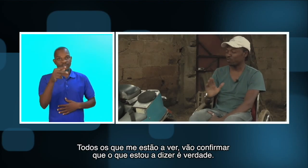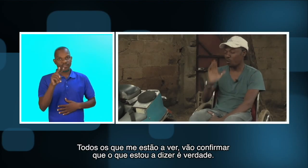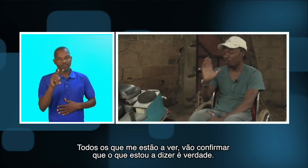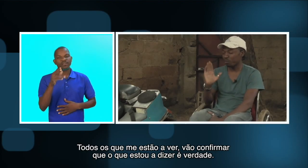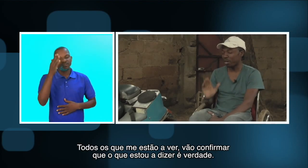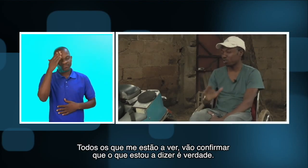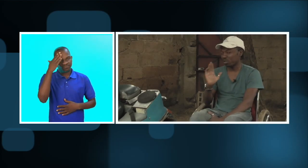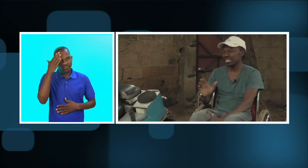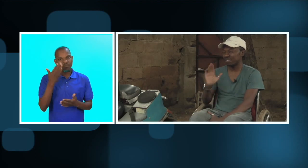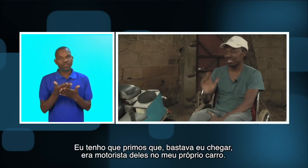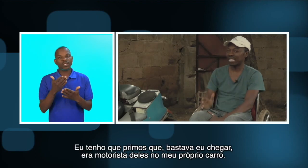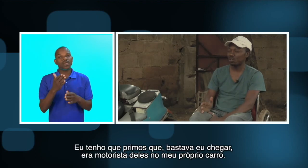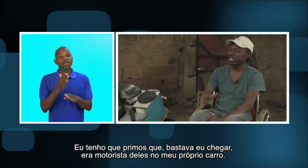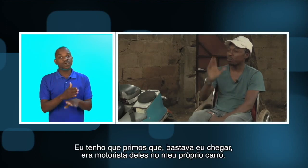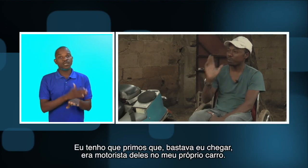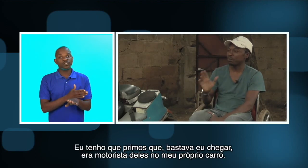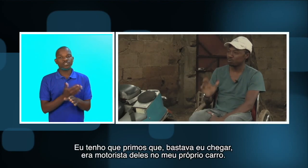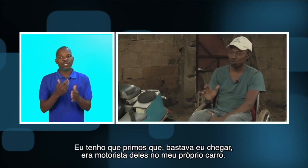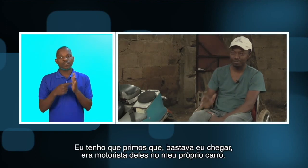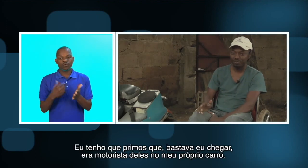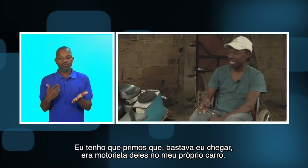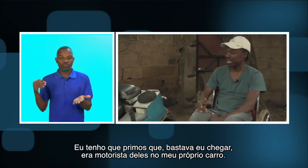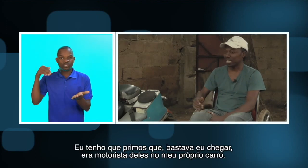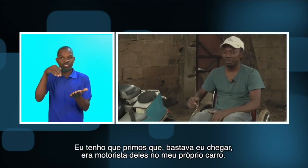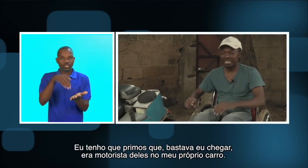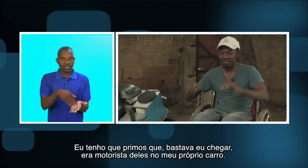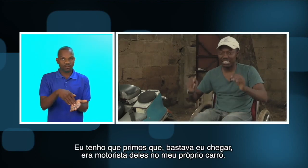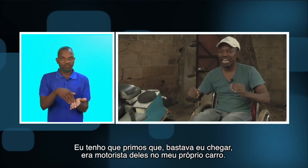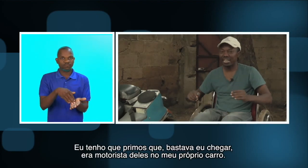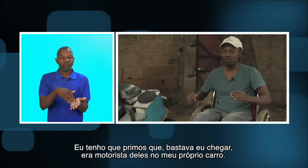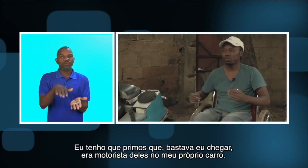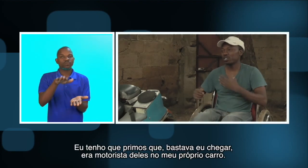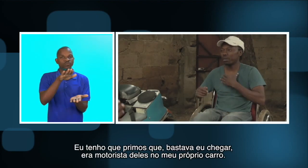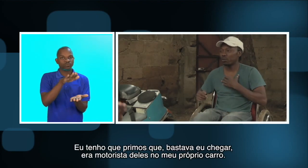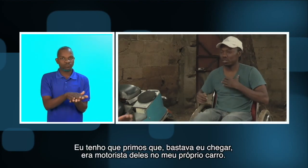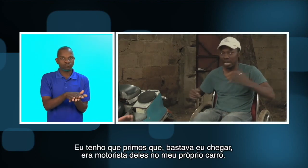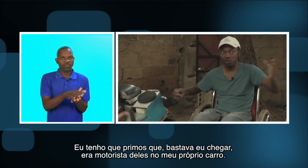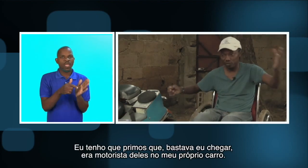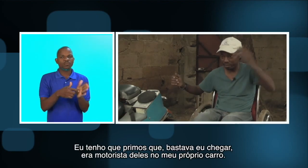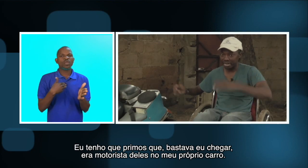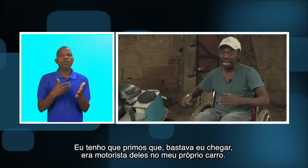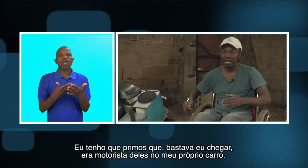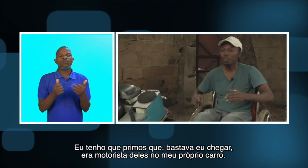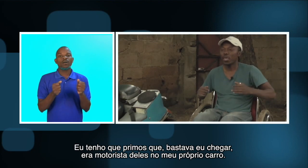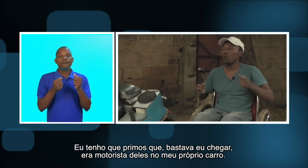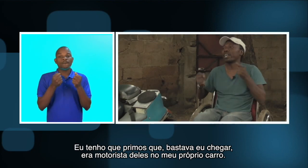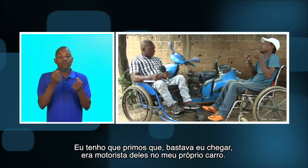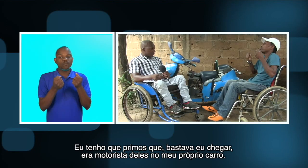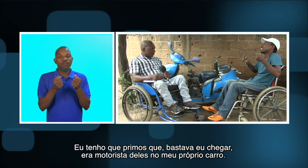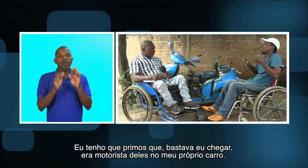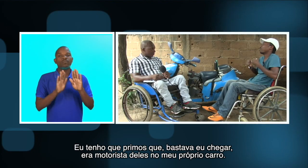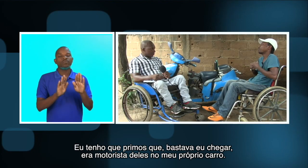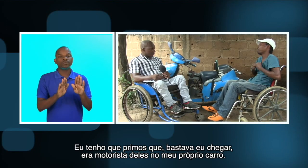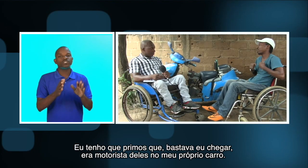momento vão confirmar o que eu estou a dizer é verdade eu tenho primos que bastava chegar os meus irmãos já eu vinha para cá eu